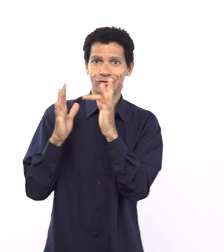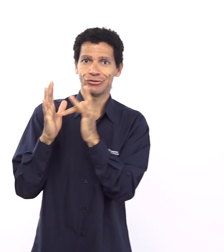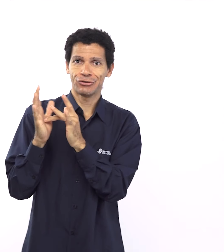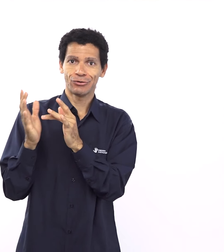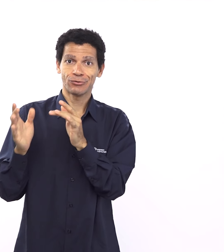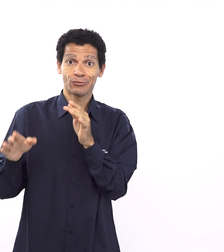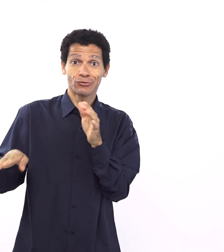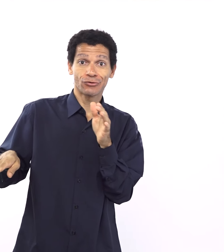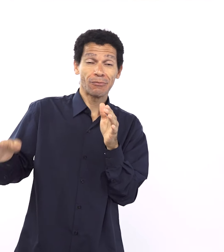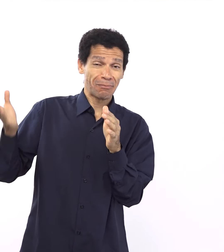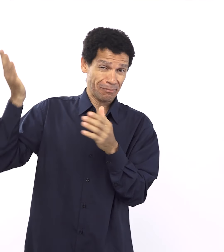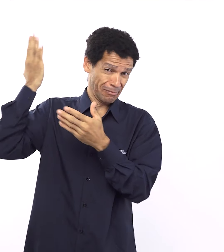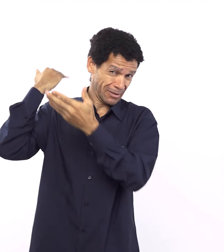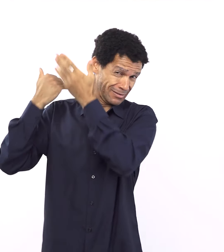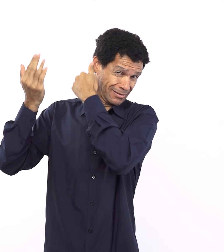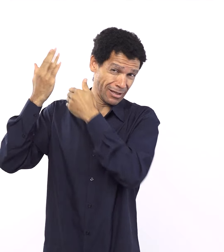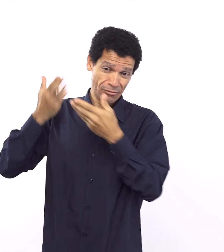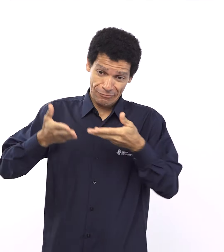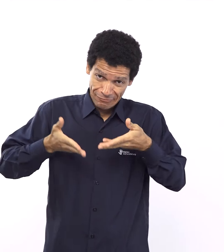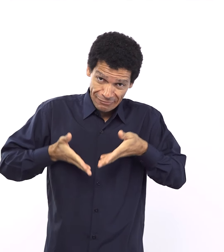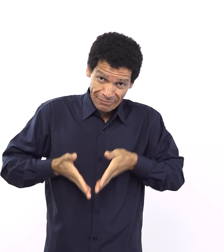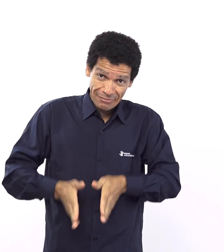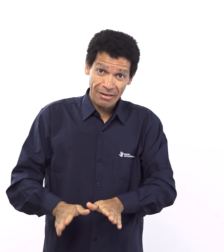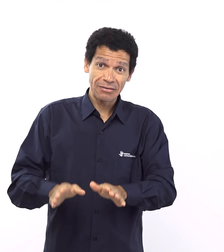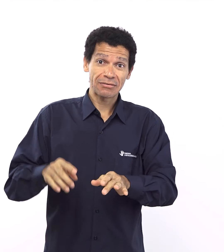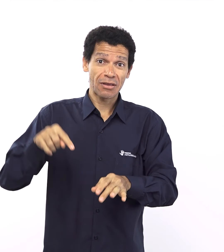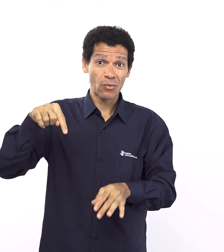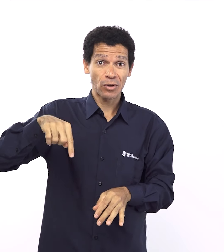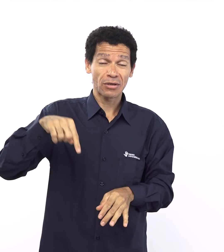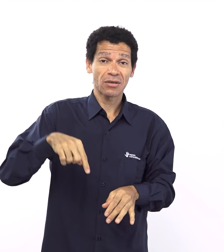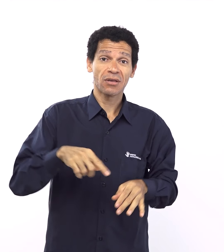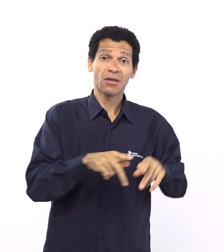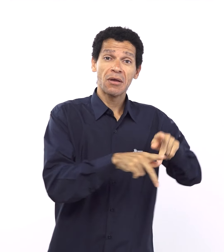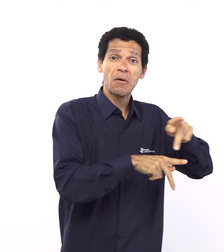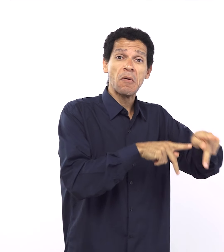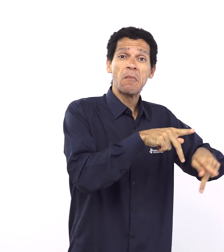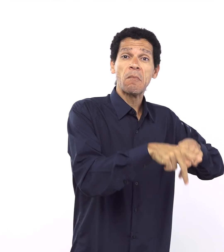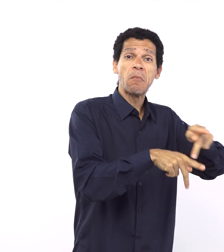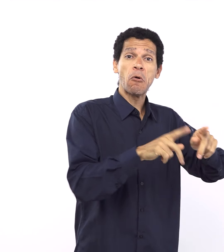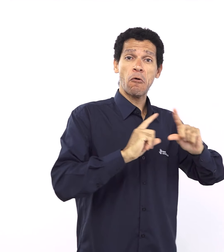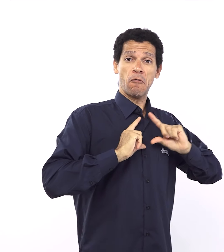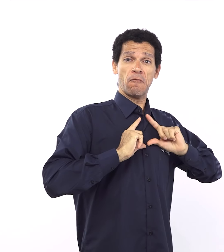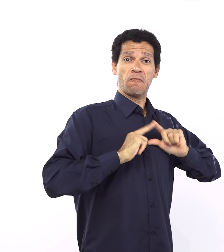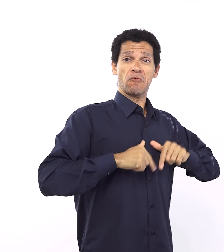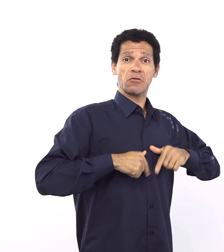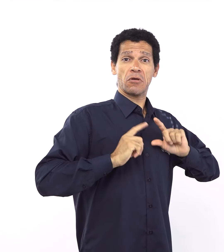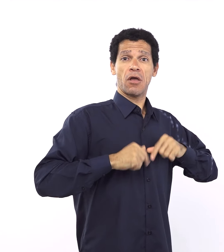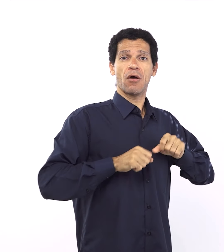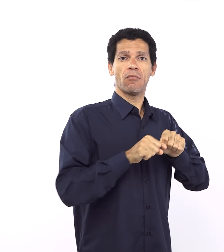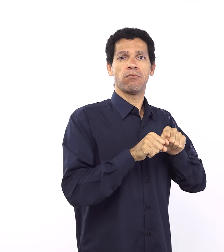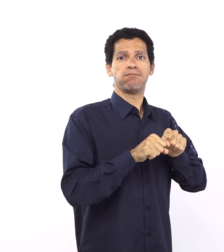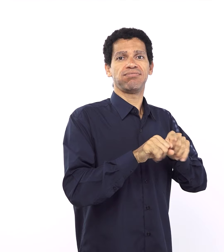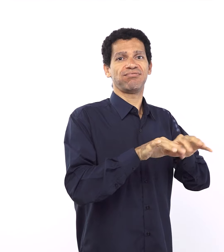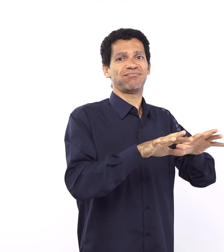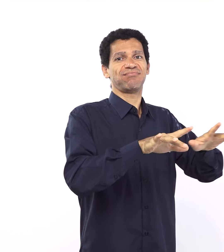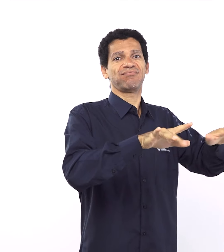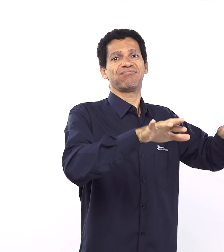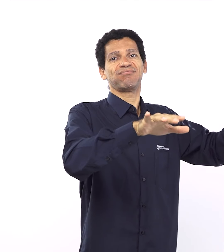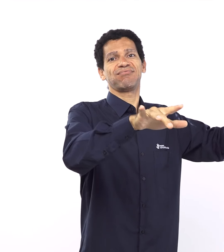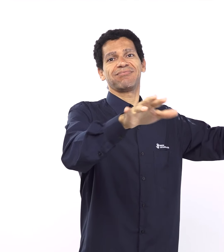gentios né e eu queria fazer uma conexão com o final agora porque de novo Deus faz promessas para o